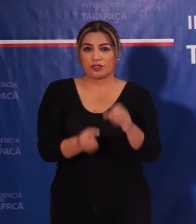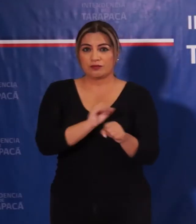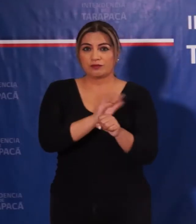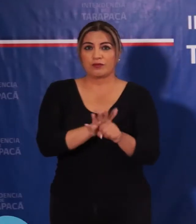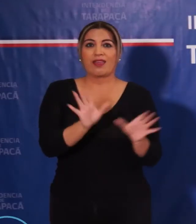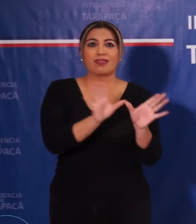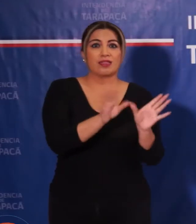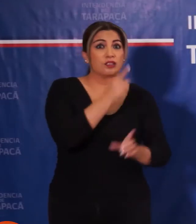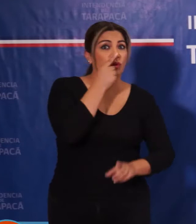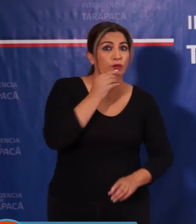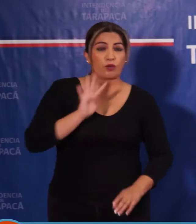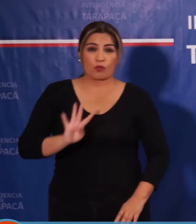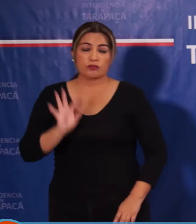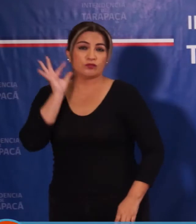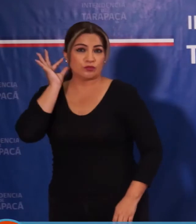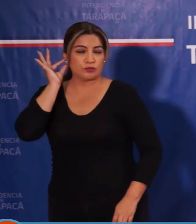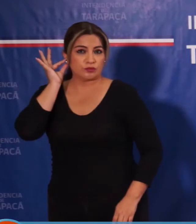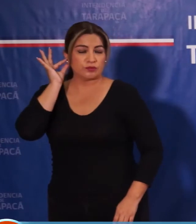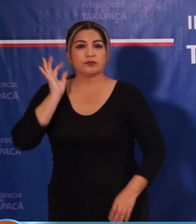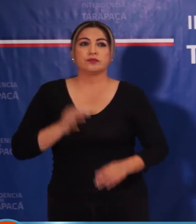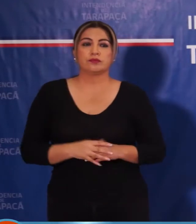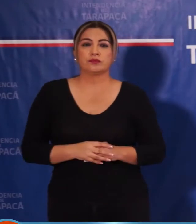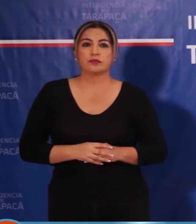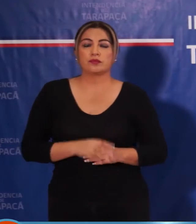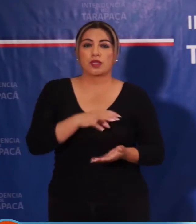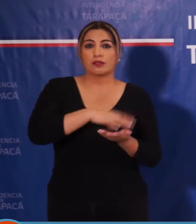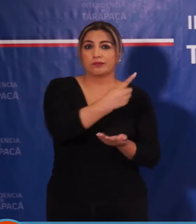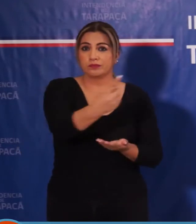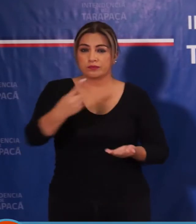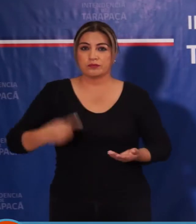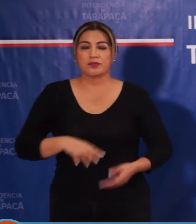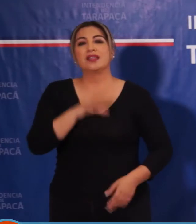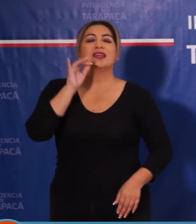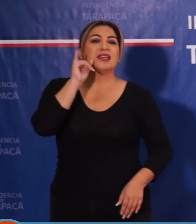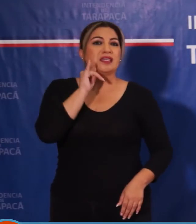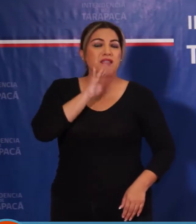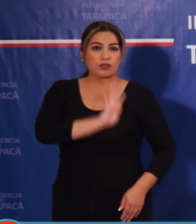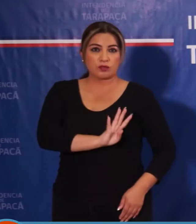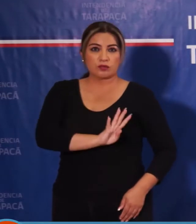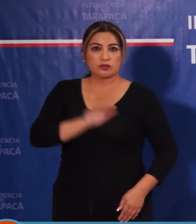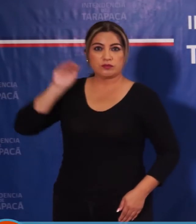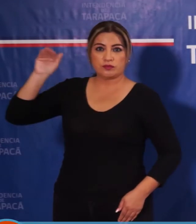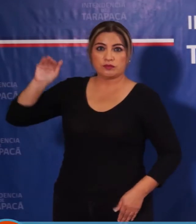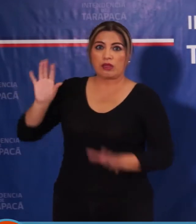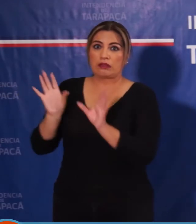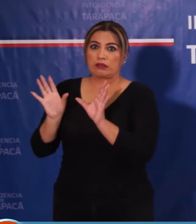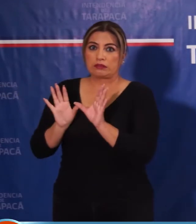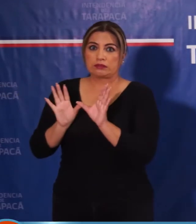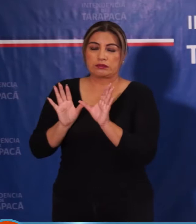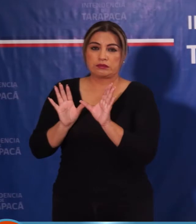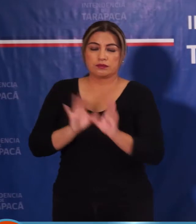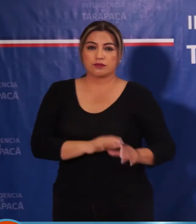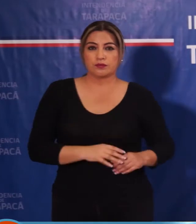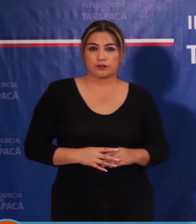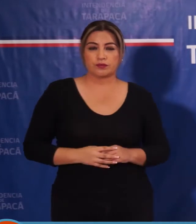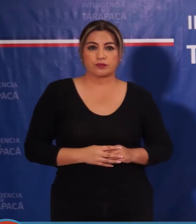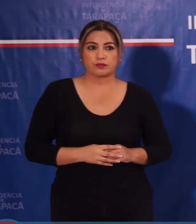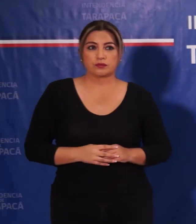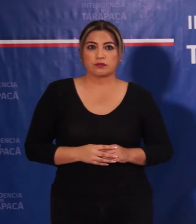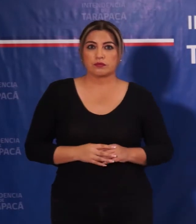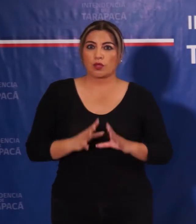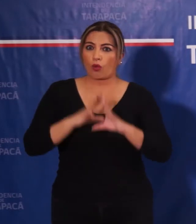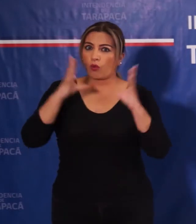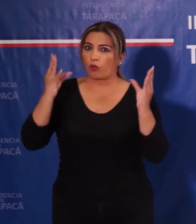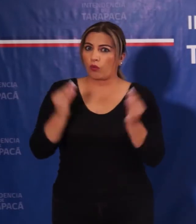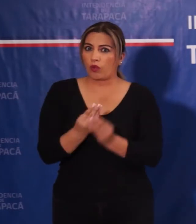10 son hombres, 4 son mujeres y de las comunas que son Iquique 4, alto auspicio 10. Este gran